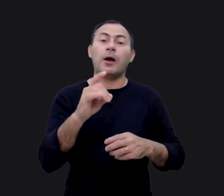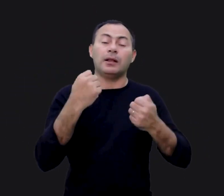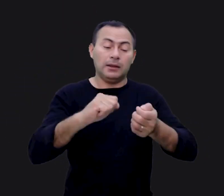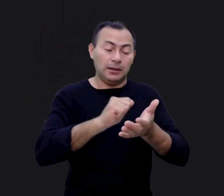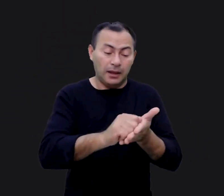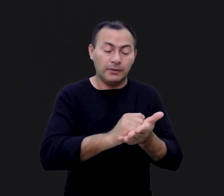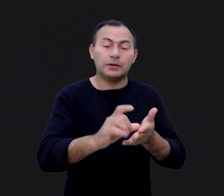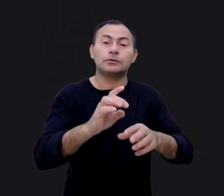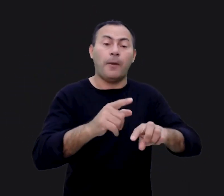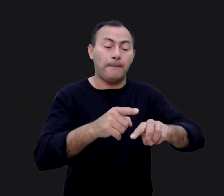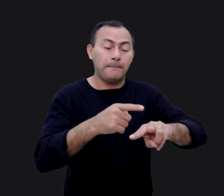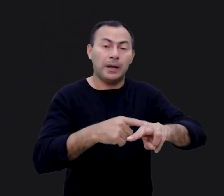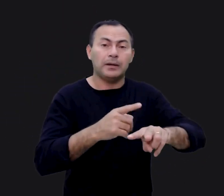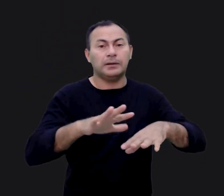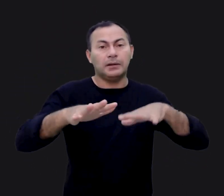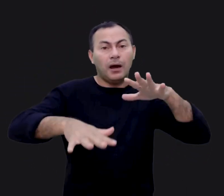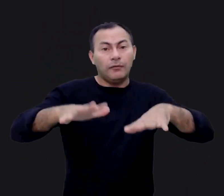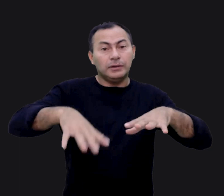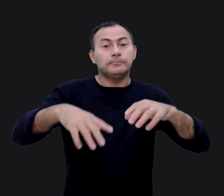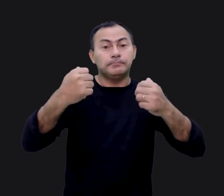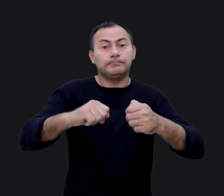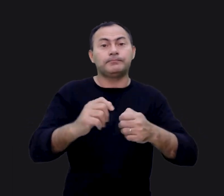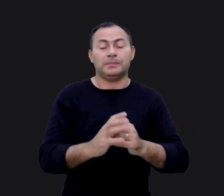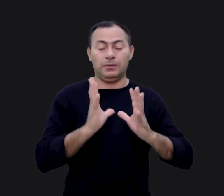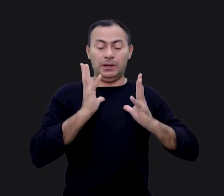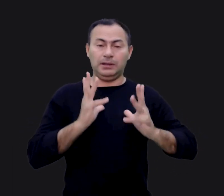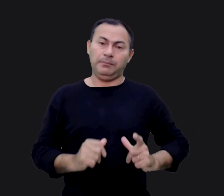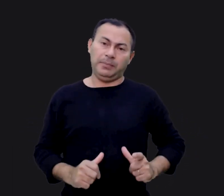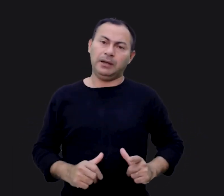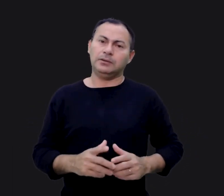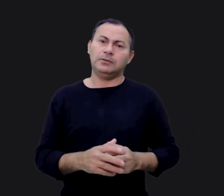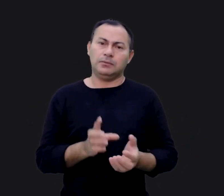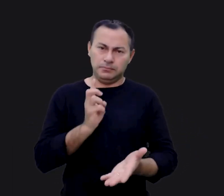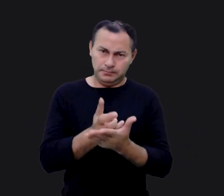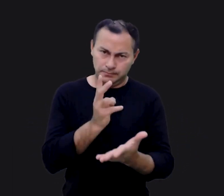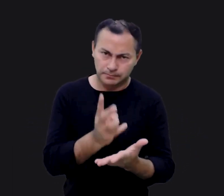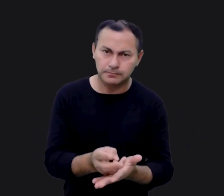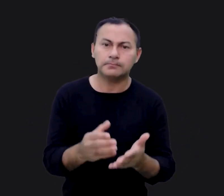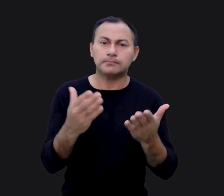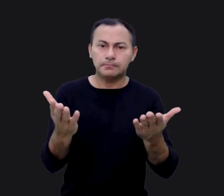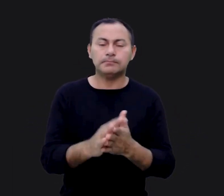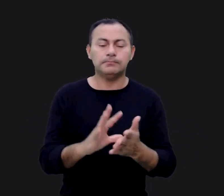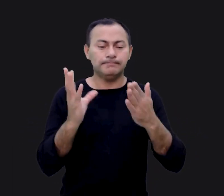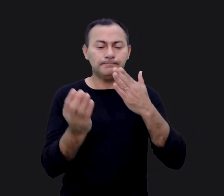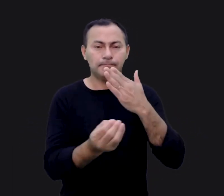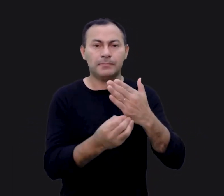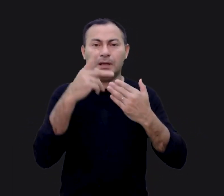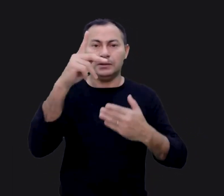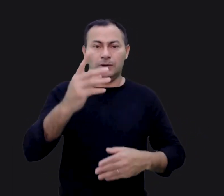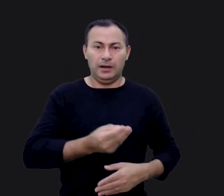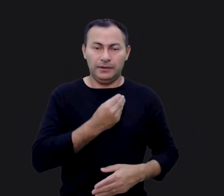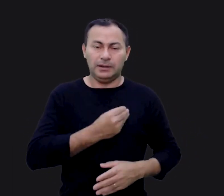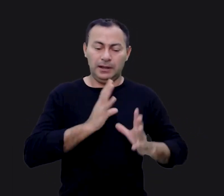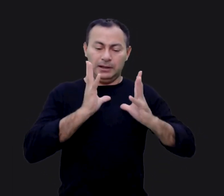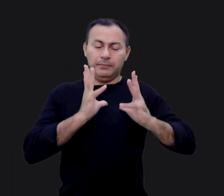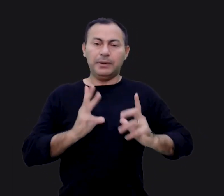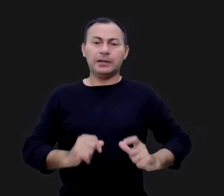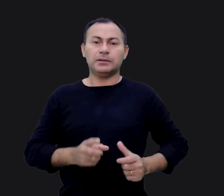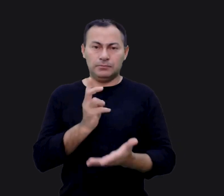então você só precisa lavar os pés. Talvez você precise de uma limpeza contínua, então implemente em sua vida essa limpeza